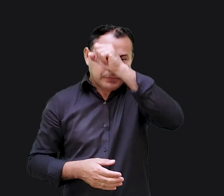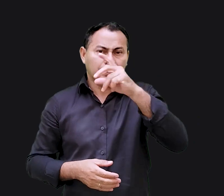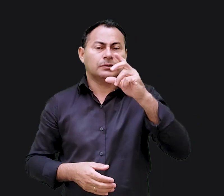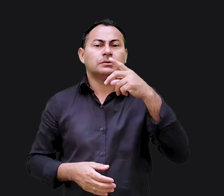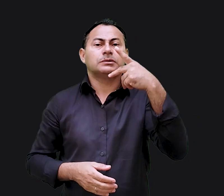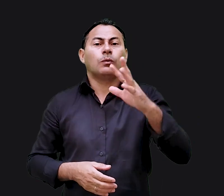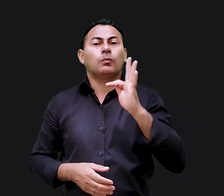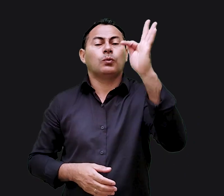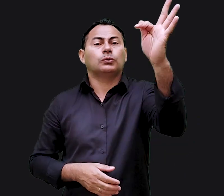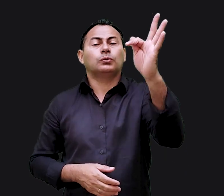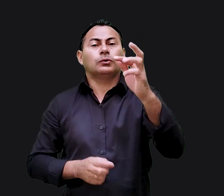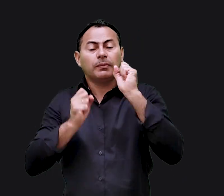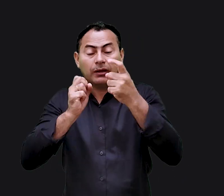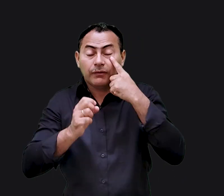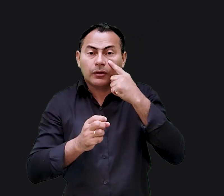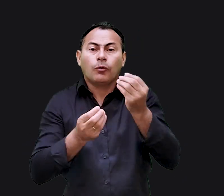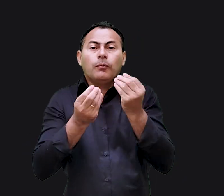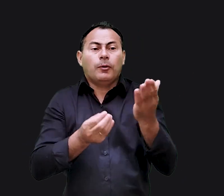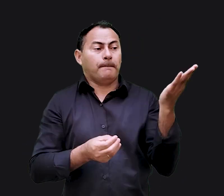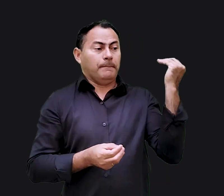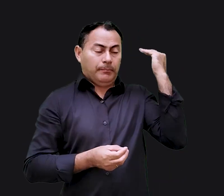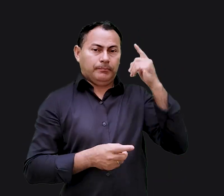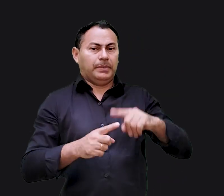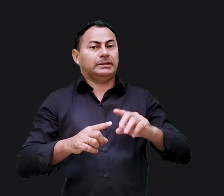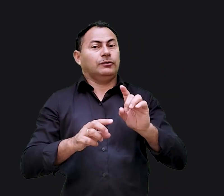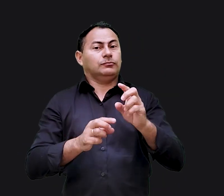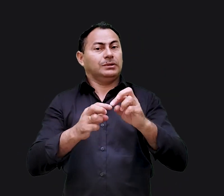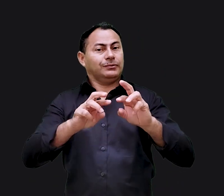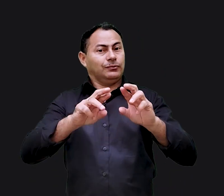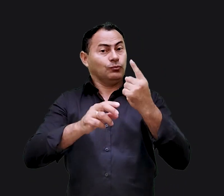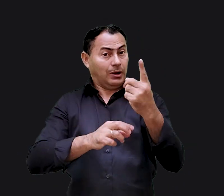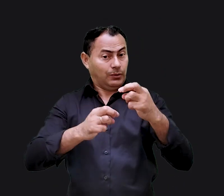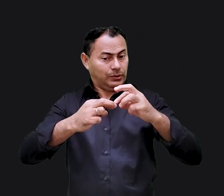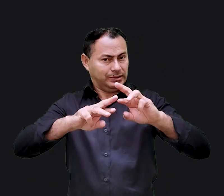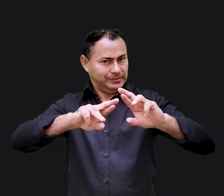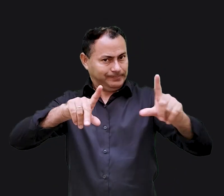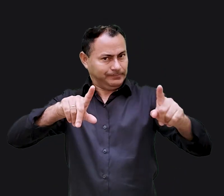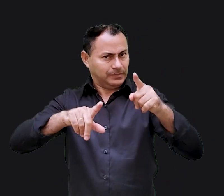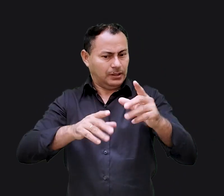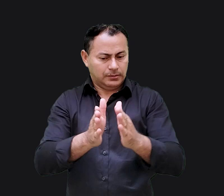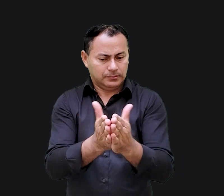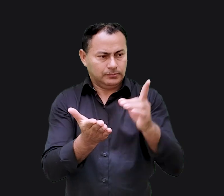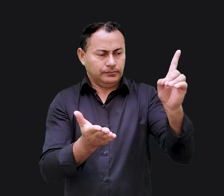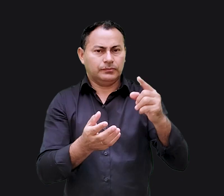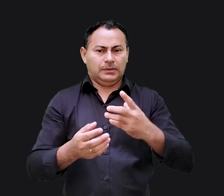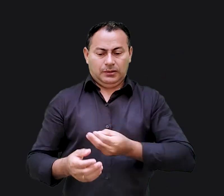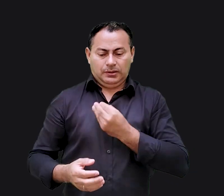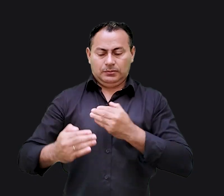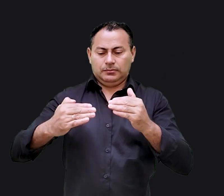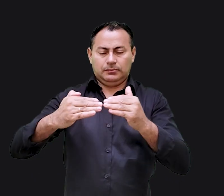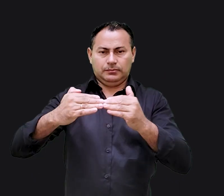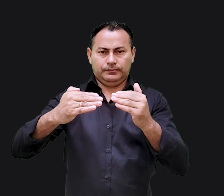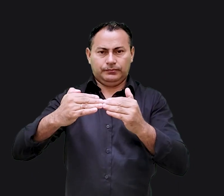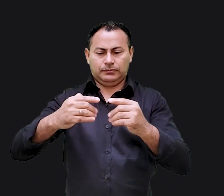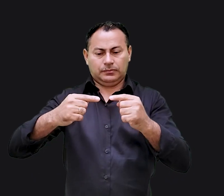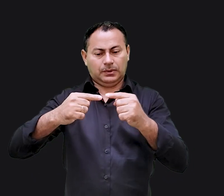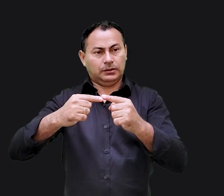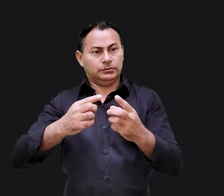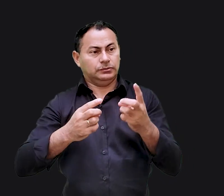compreendido e o seu futuro previsto pelo seu passado mas há uma exceção a bíblia diz que se você estiver de acordo com as condições